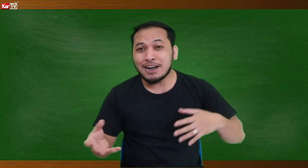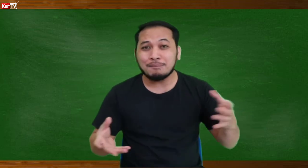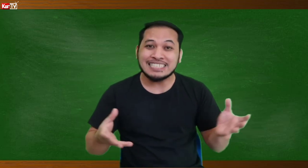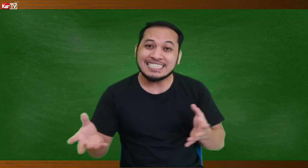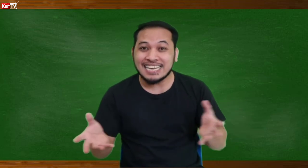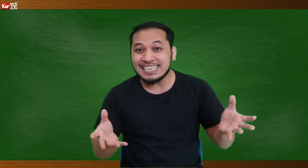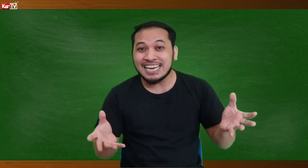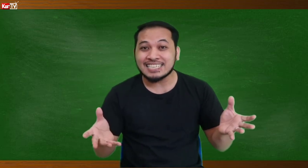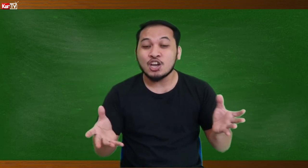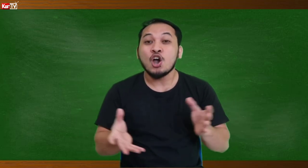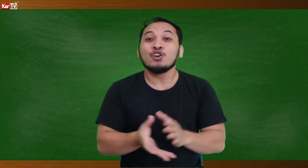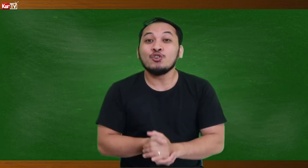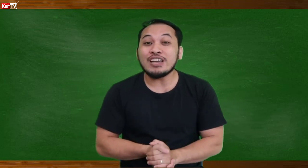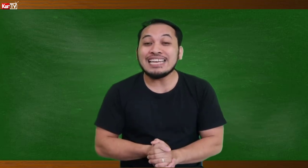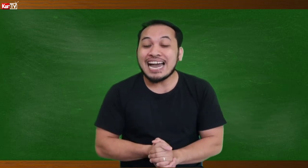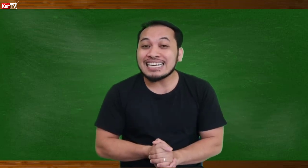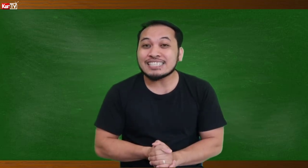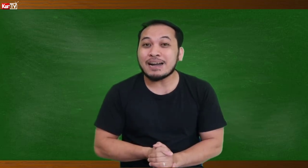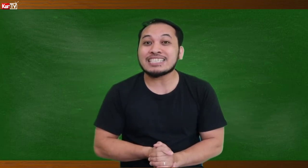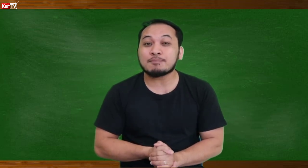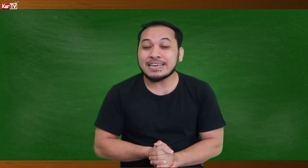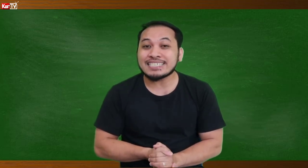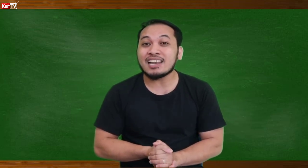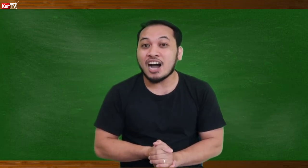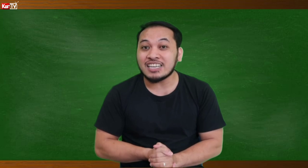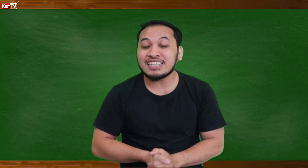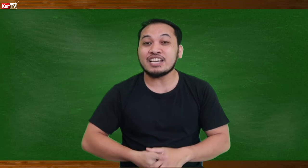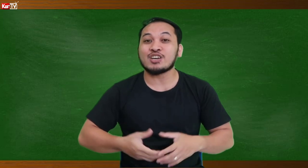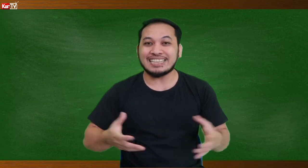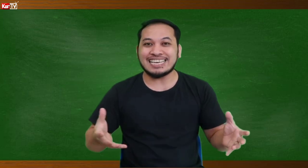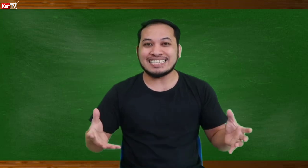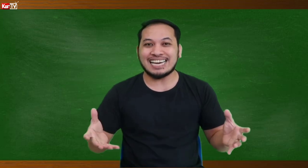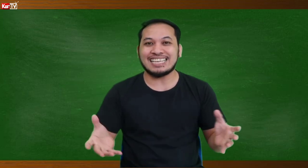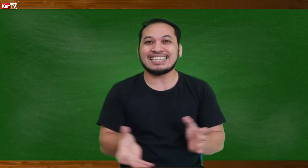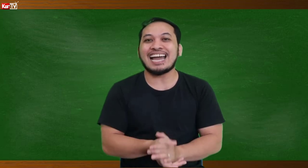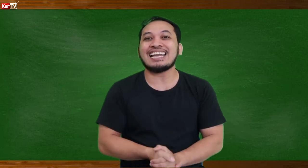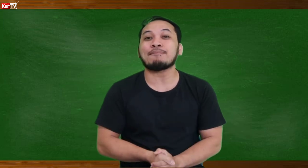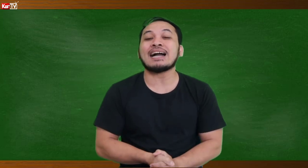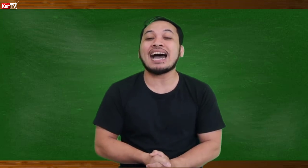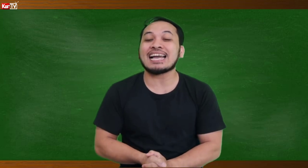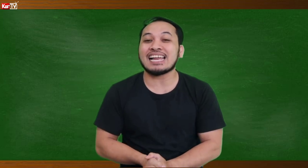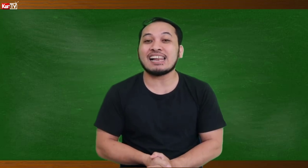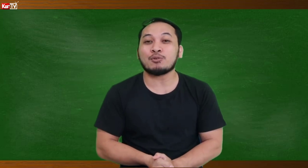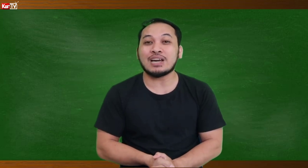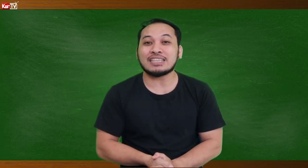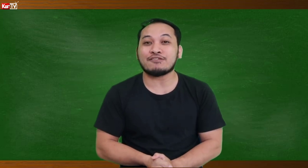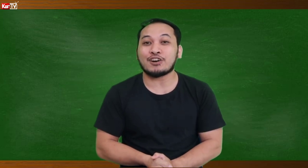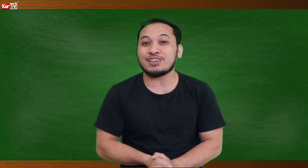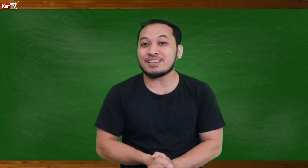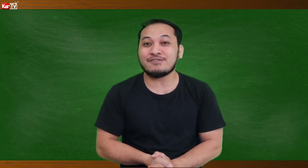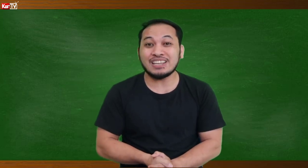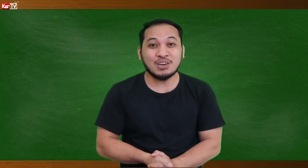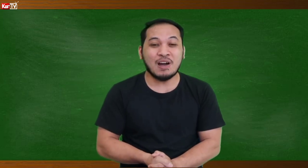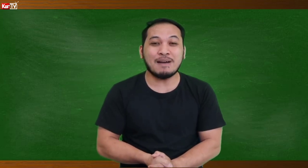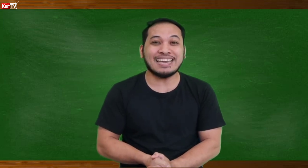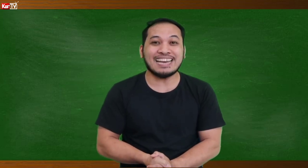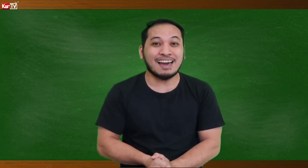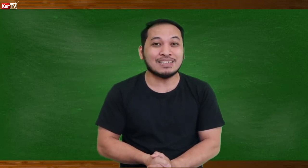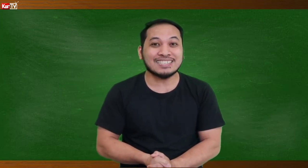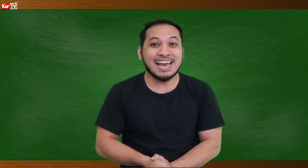nga ba sin senyas yung ilan sa mga special holiday greetings natin dahil ang pang-aaralan po natin for today's video ay may pinalaman sa